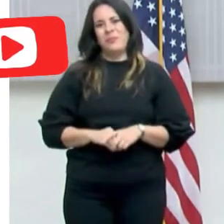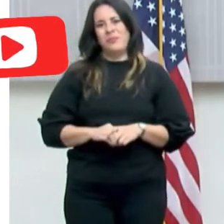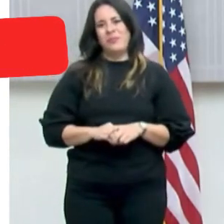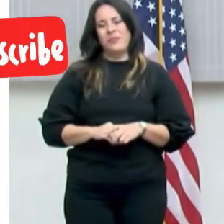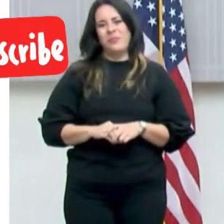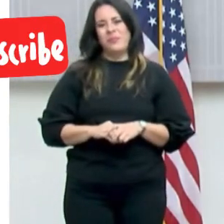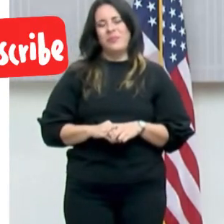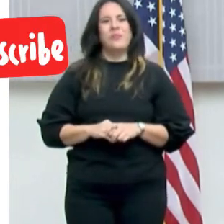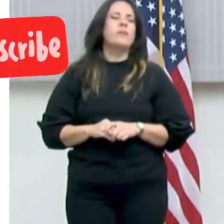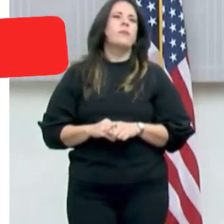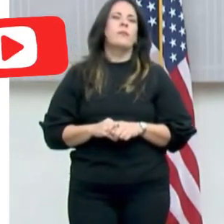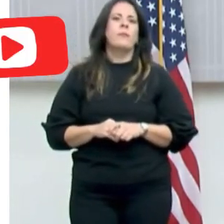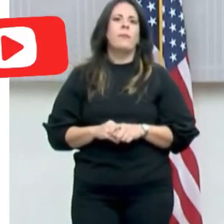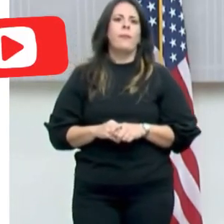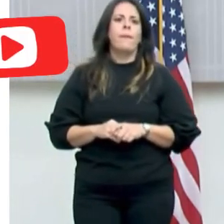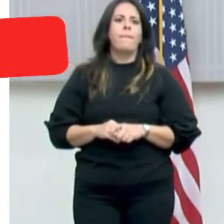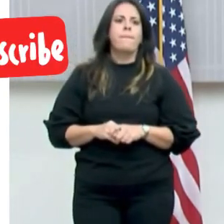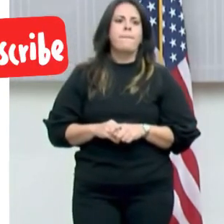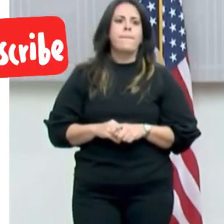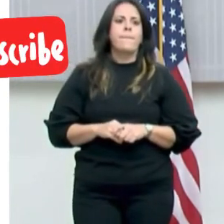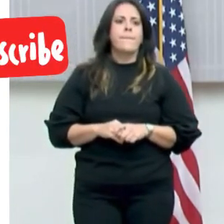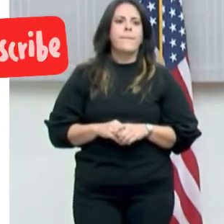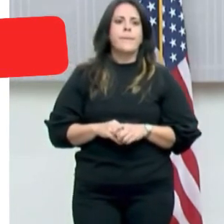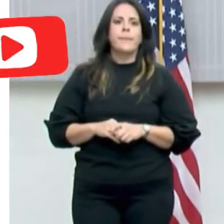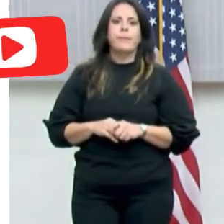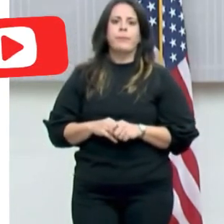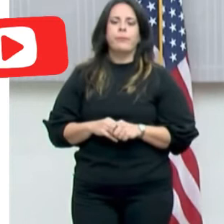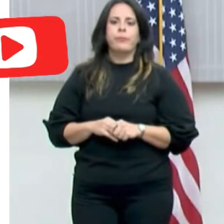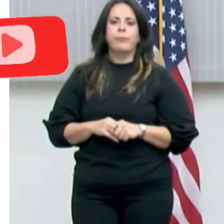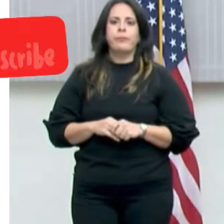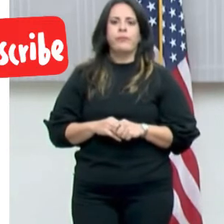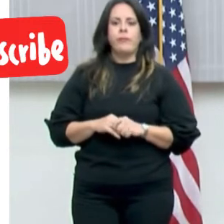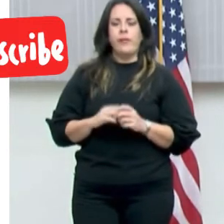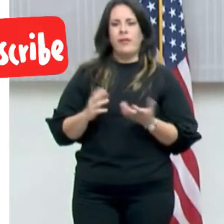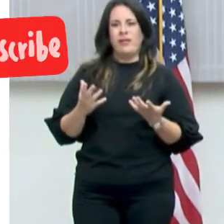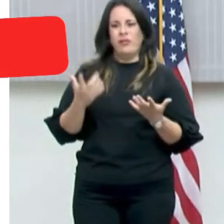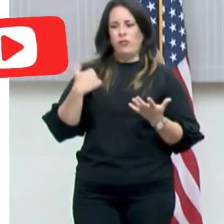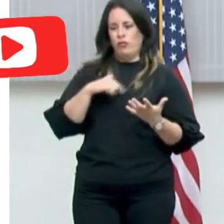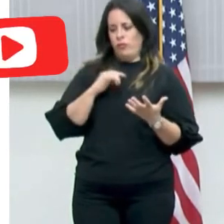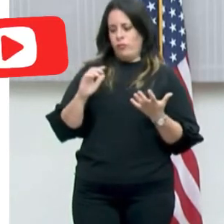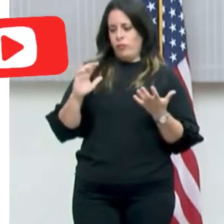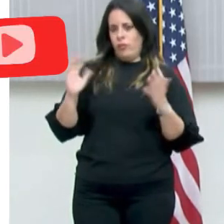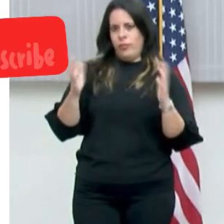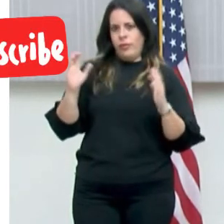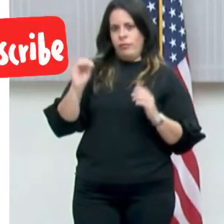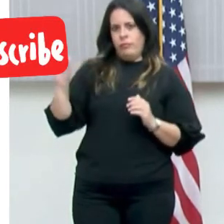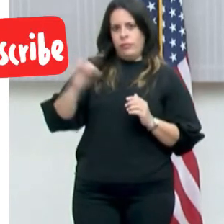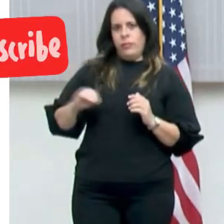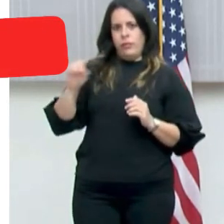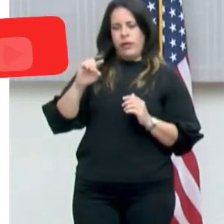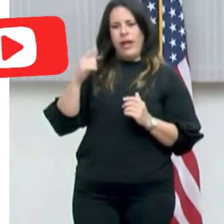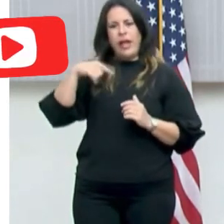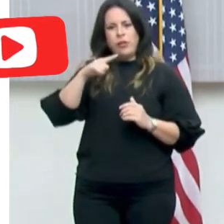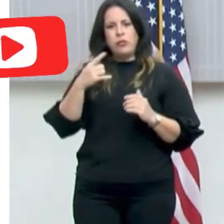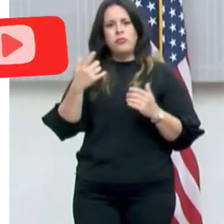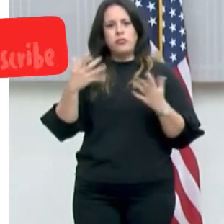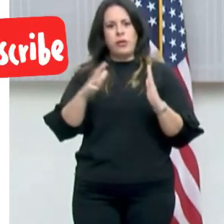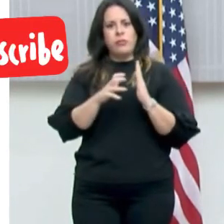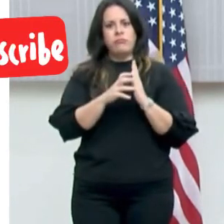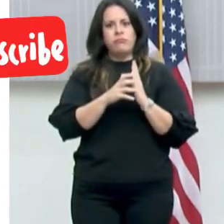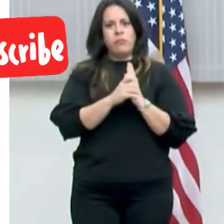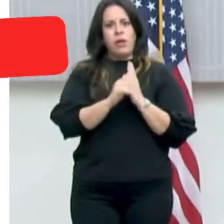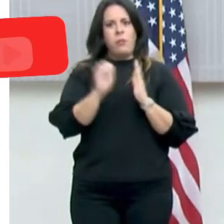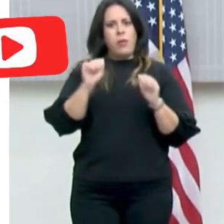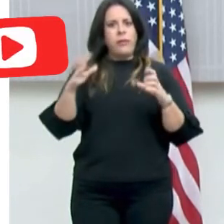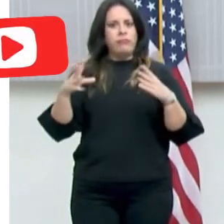miramos el porciento de los que son hábiles para vacunarse,